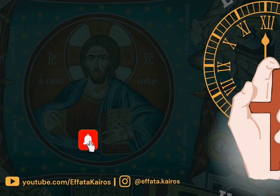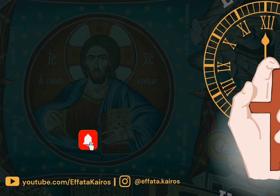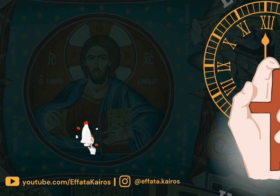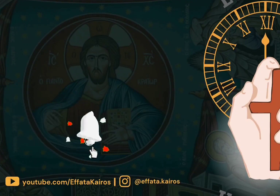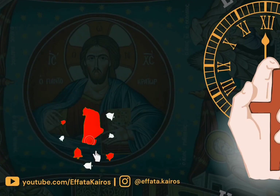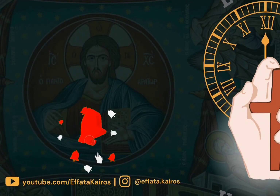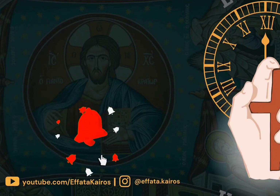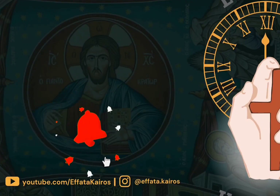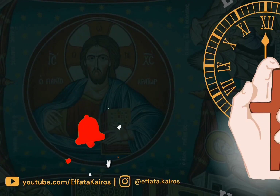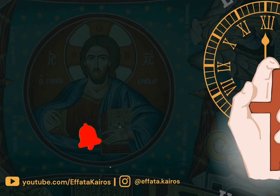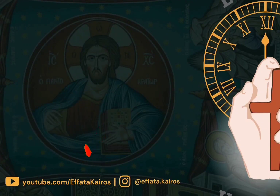Amém.